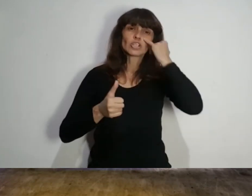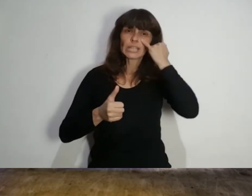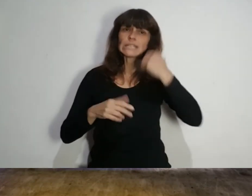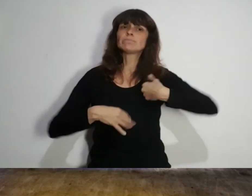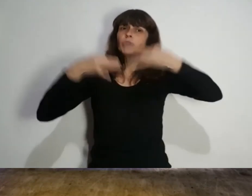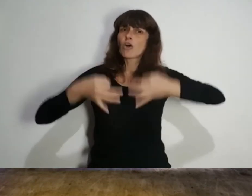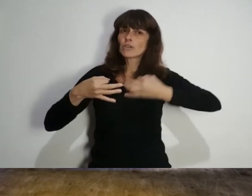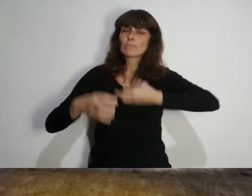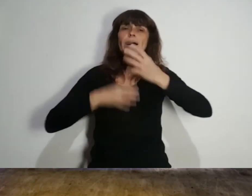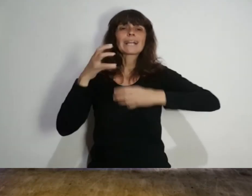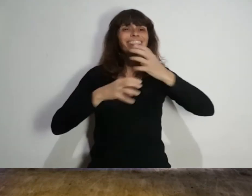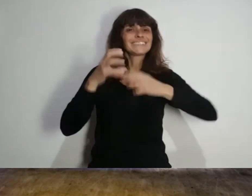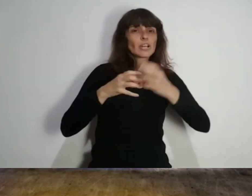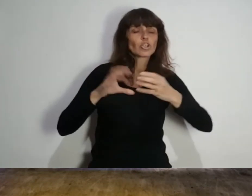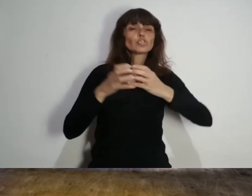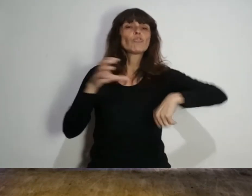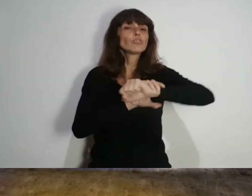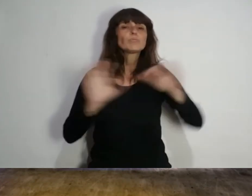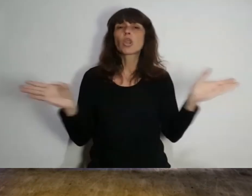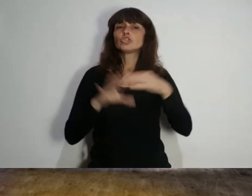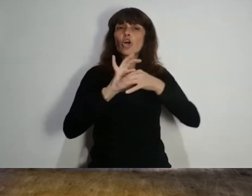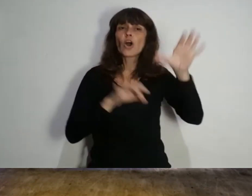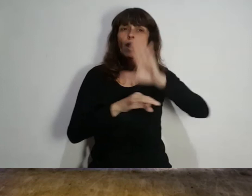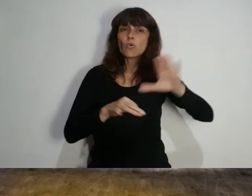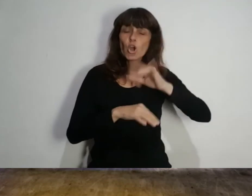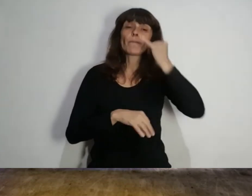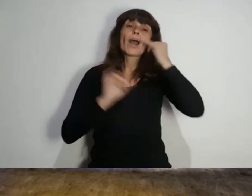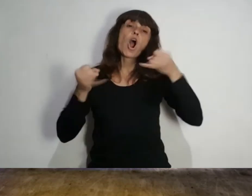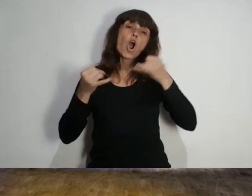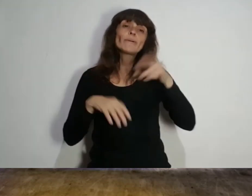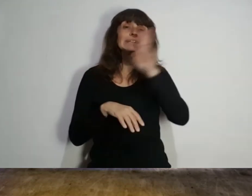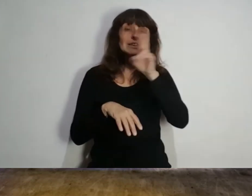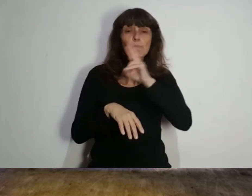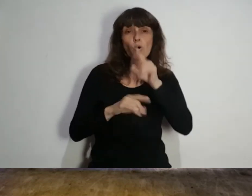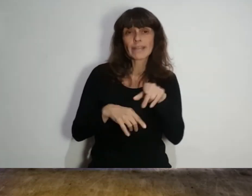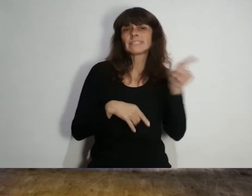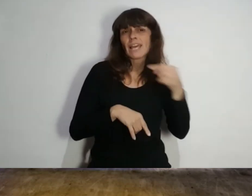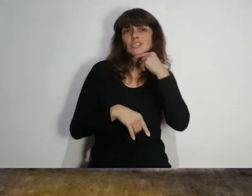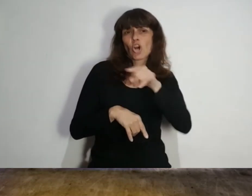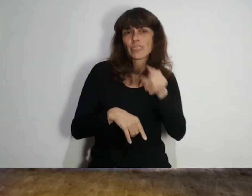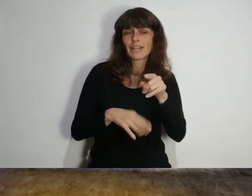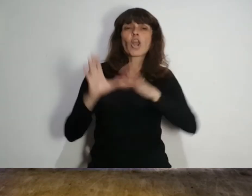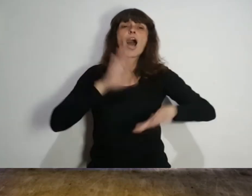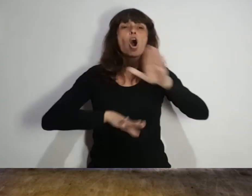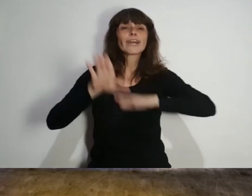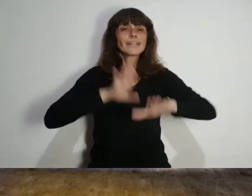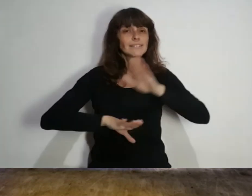garantizar el desarrollo del fútbol en toda Europa. También para los jóvenes y las mujeres argumentó la